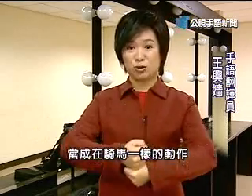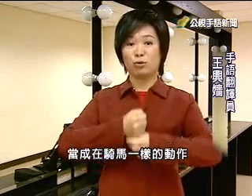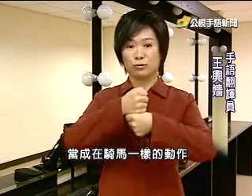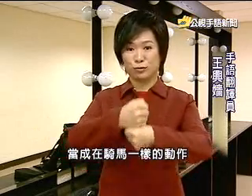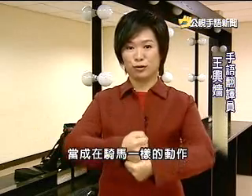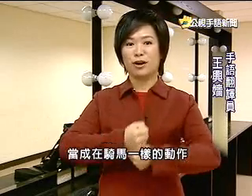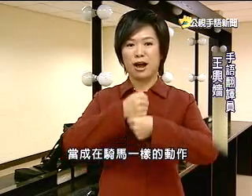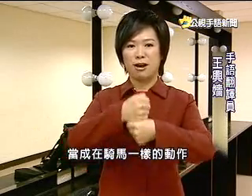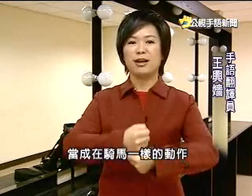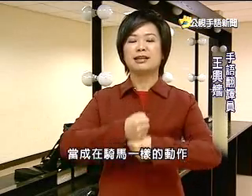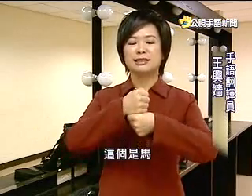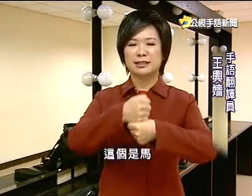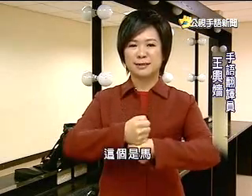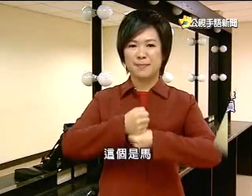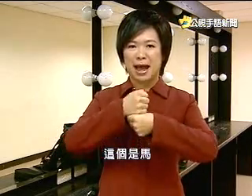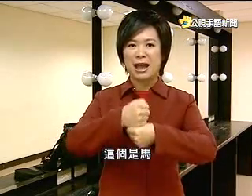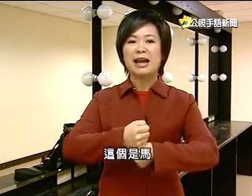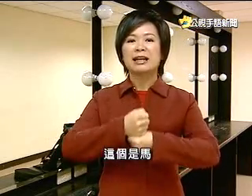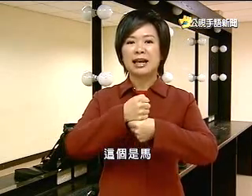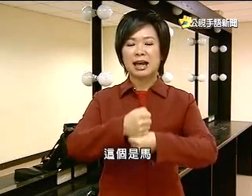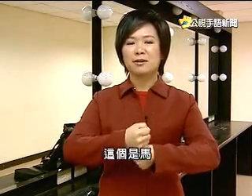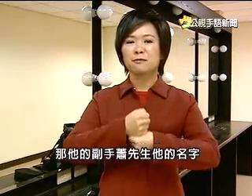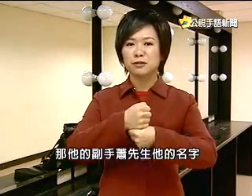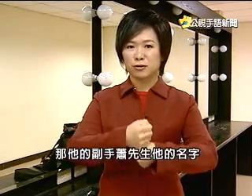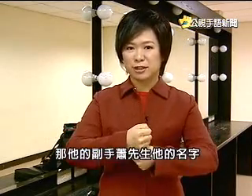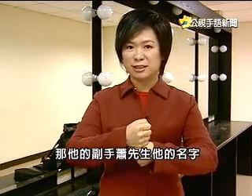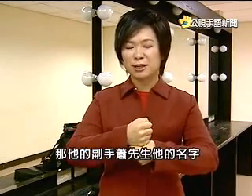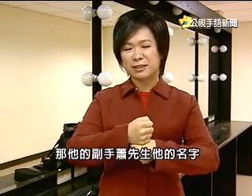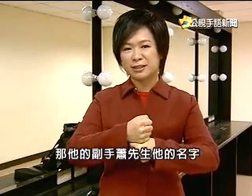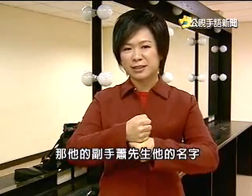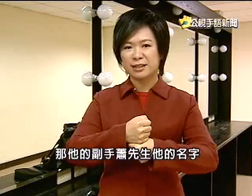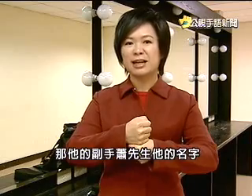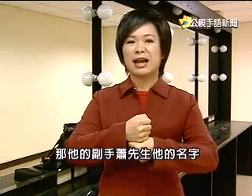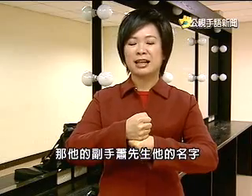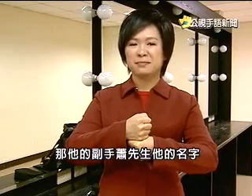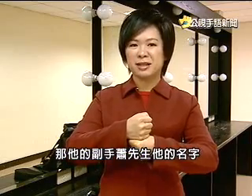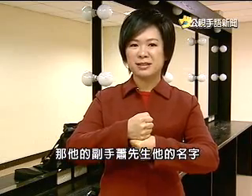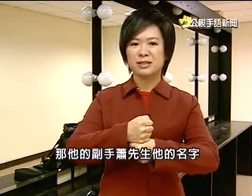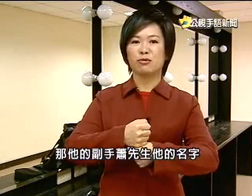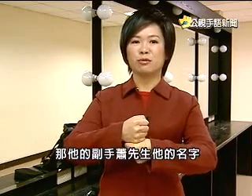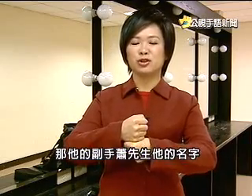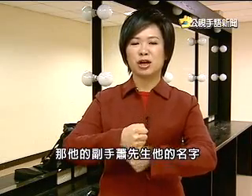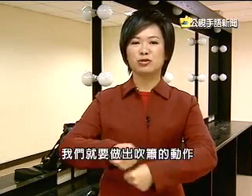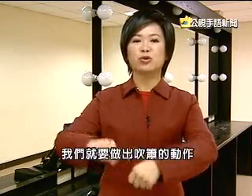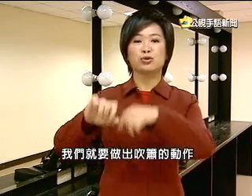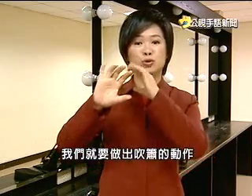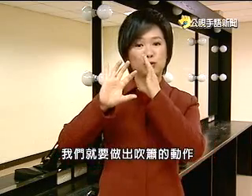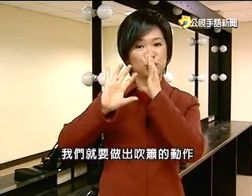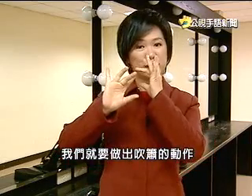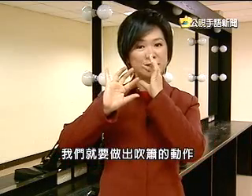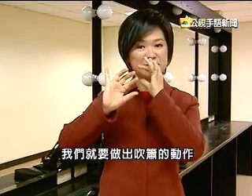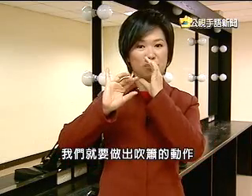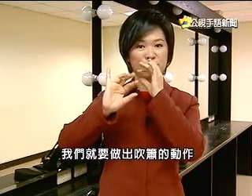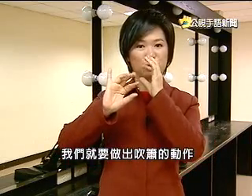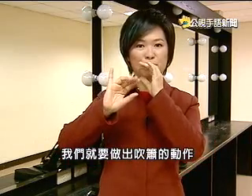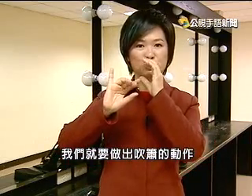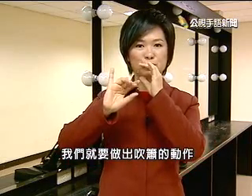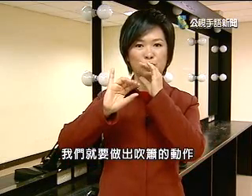的动作好 这个是马那它的副手呢萧先生它的名字我们就要做出吹萧的动作